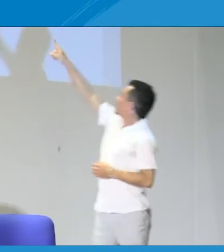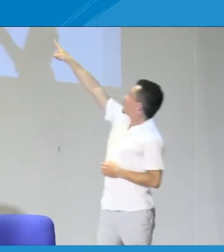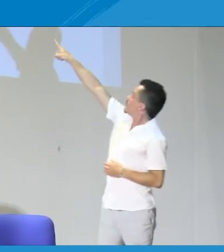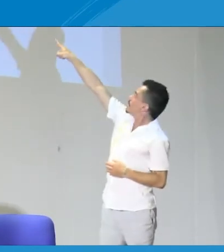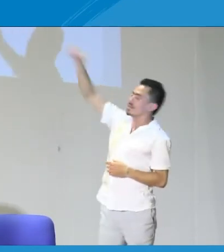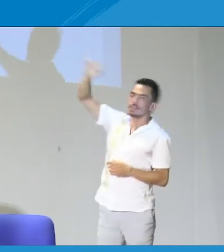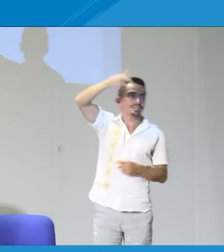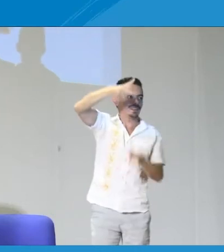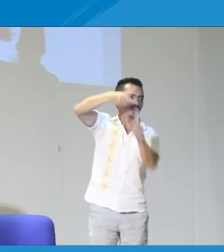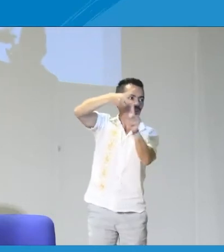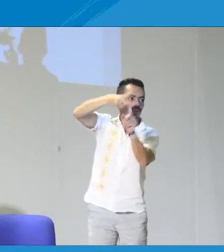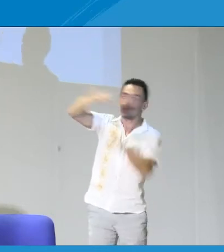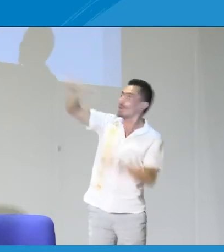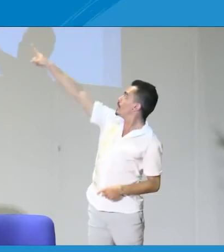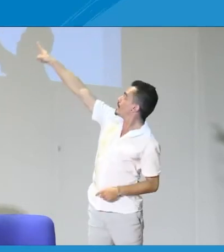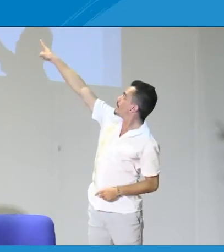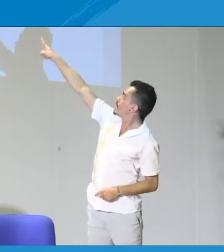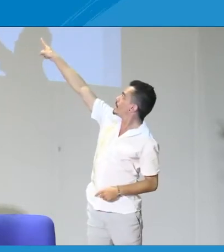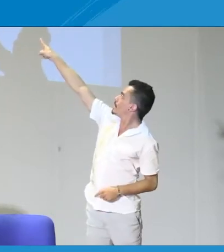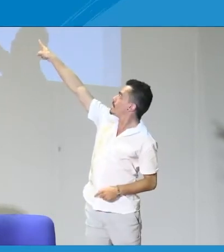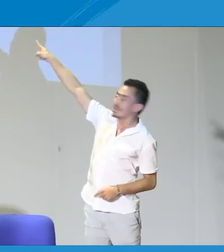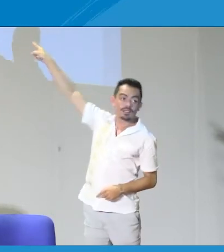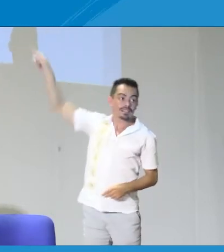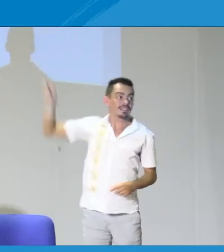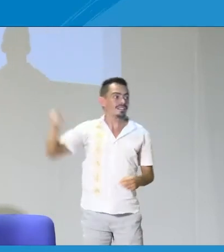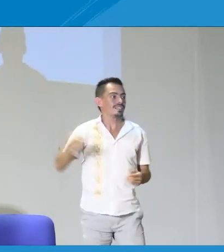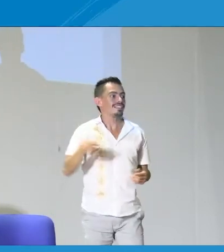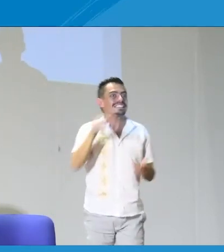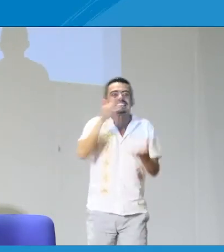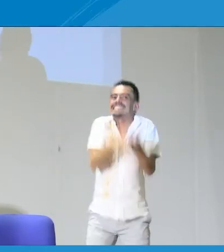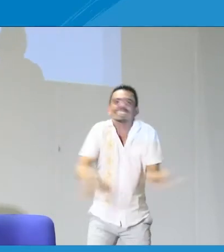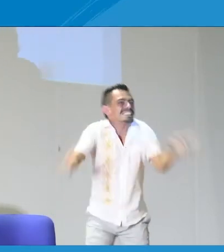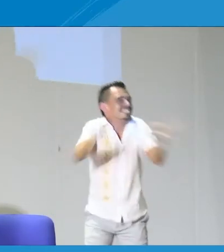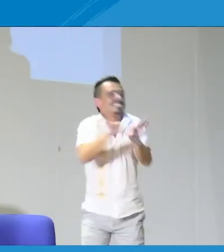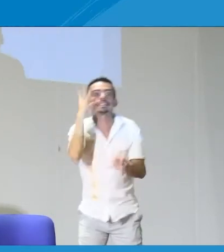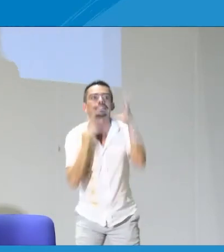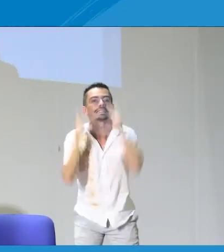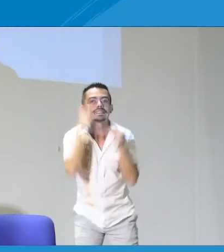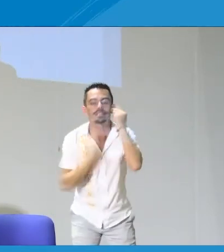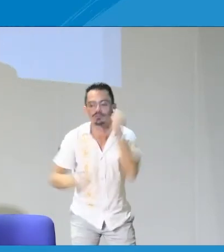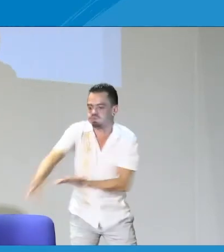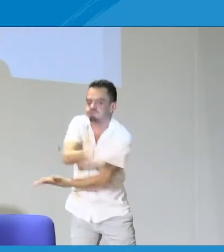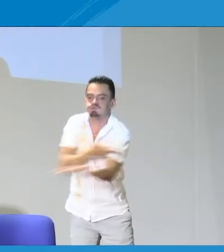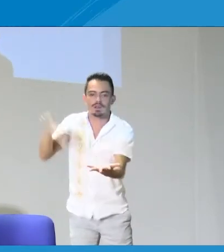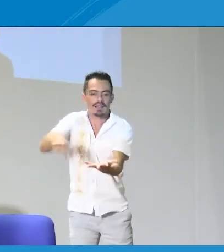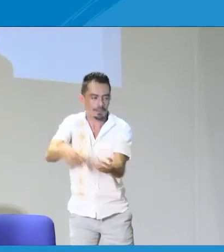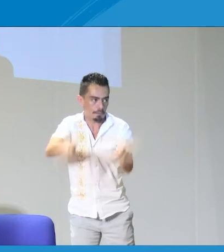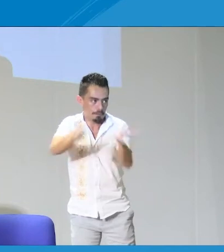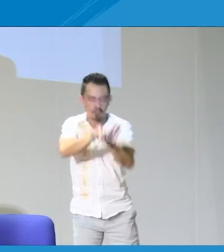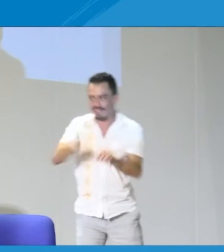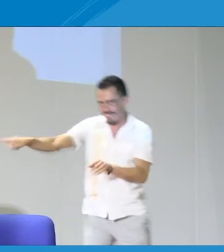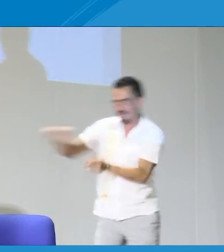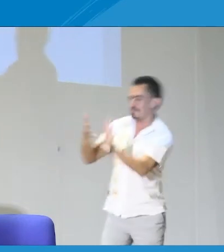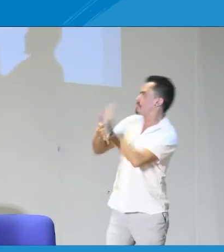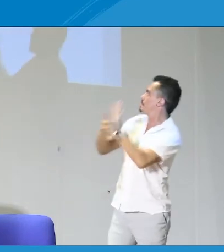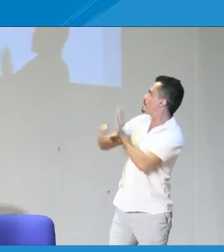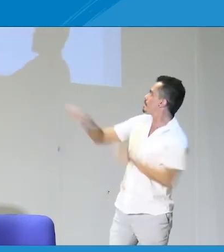Todo esto hace parte de la experiencia sensitiva, significativa, que ustedes ven en la diapositiva, ¿verdad? Esa